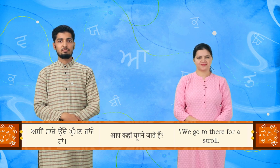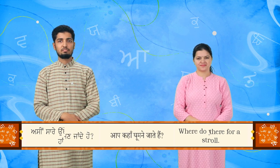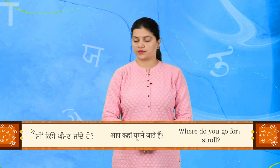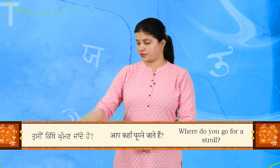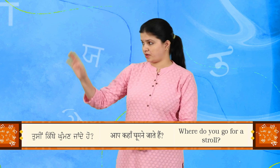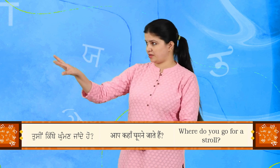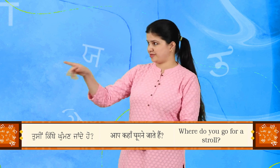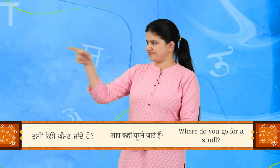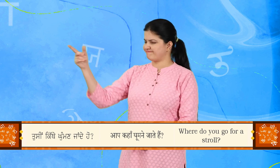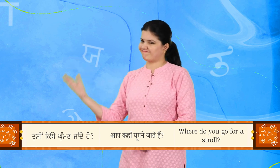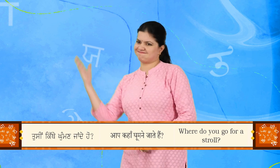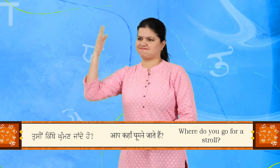तुसी कित्थे कुम्मन जान्दे हो?